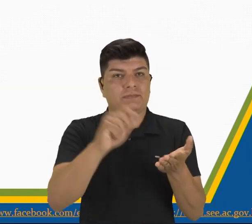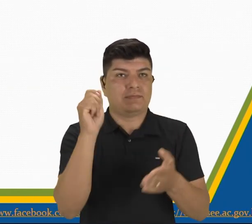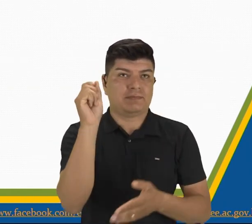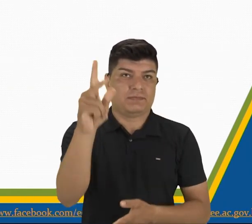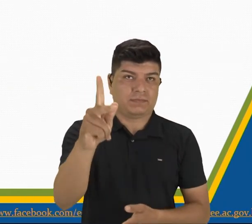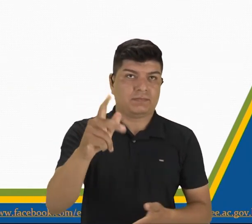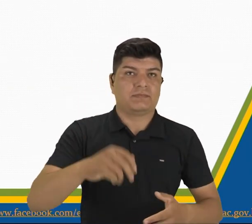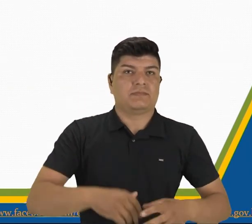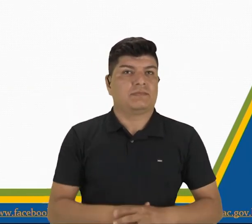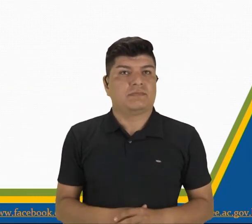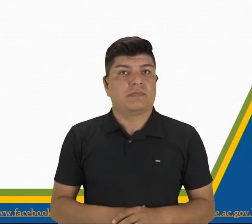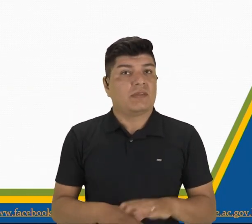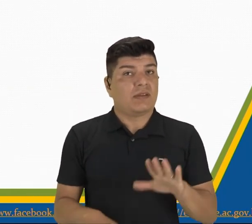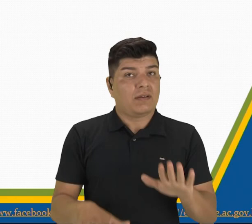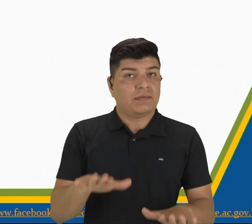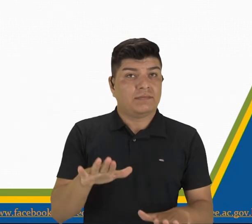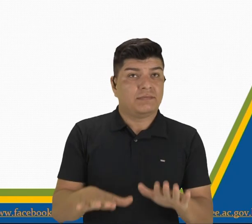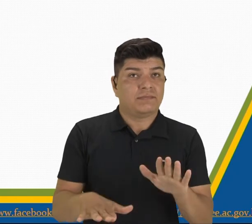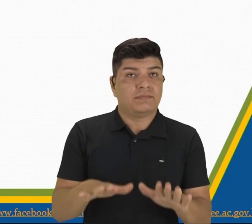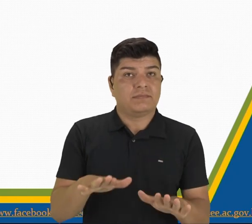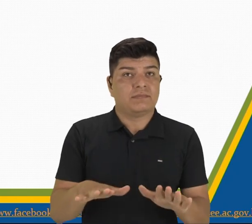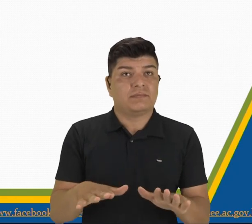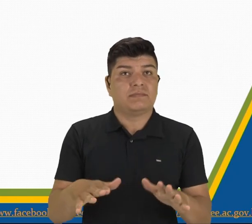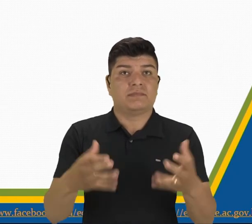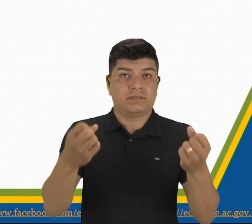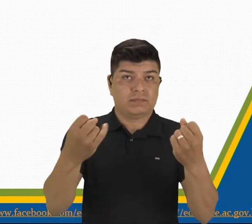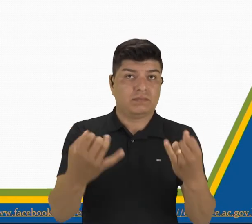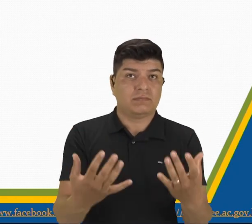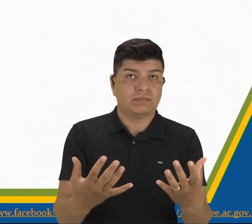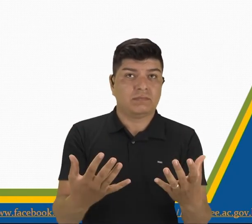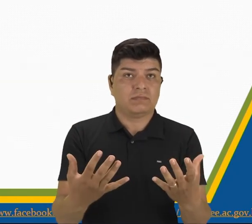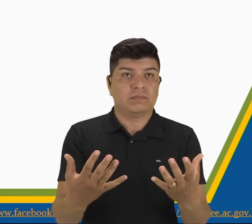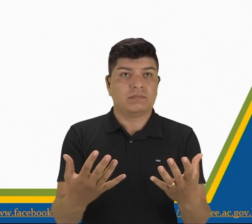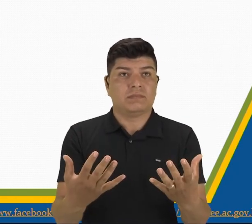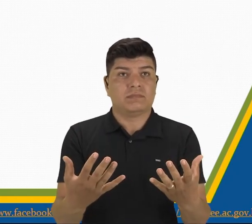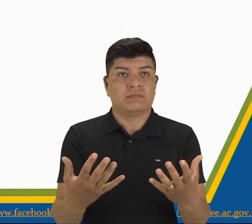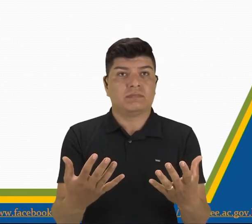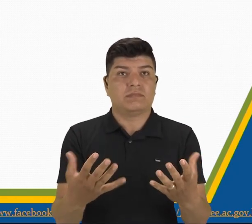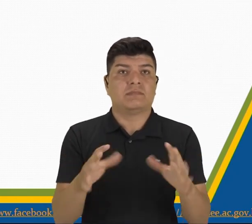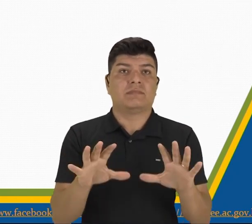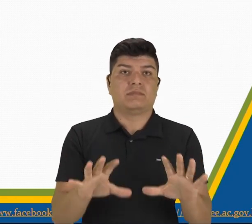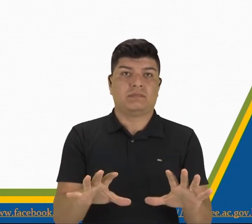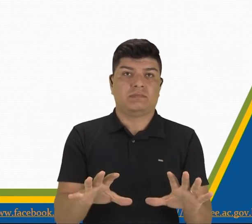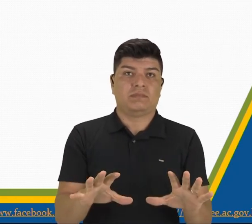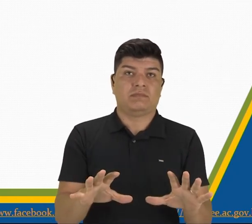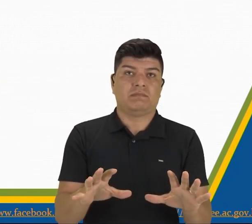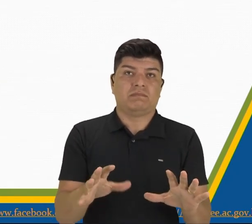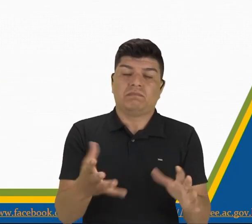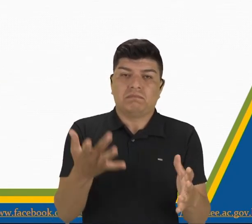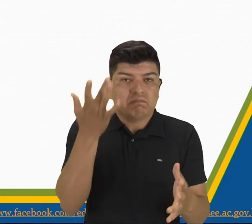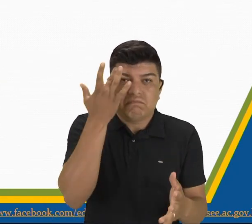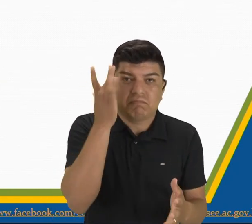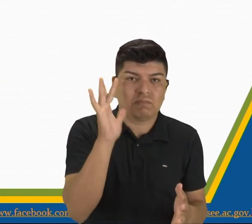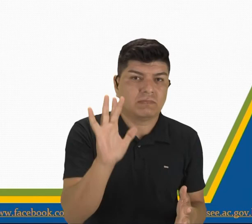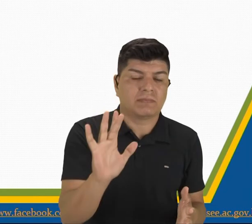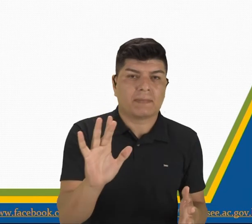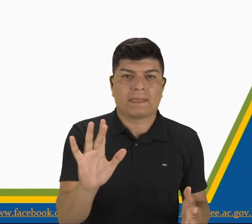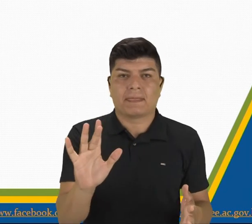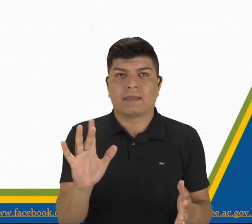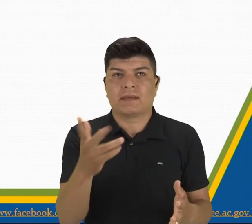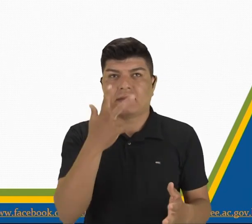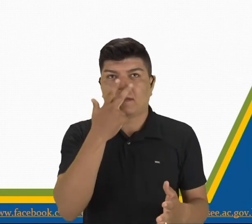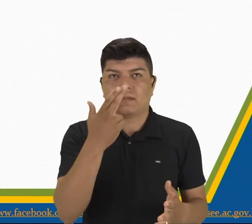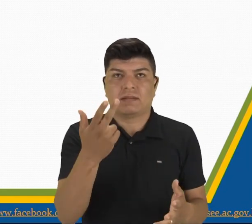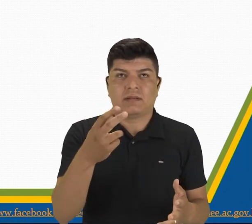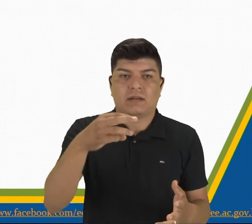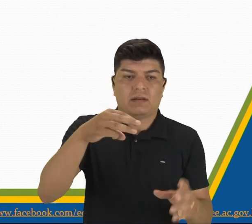Generalmente, el relato se sitúa de forma imprecisa entre